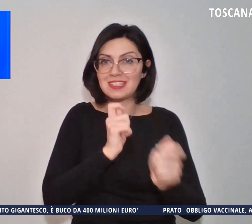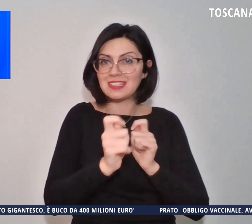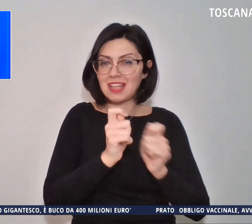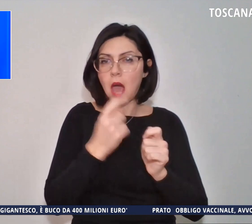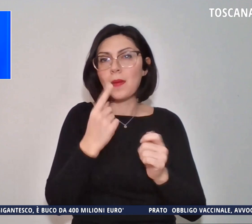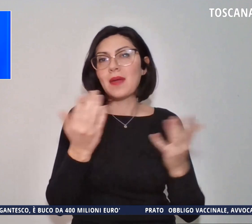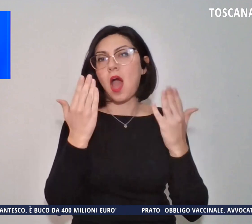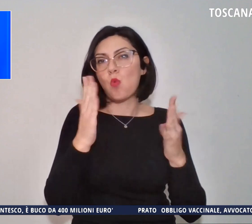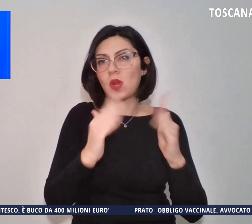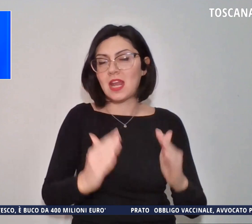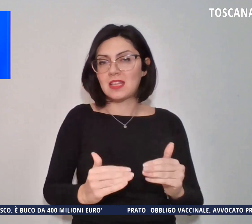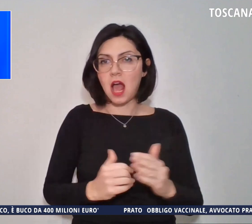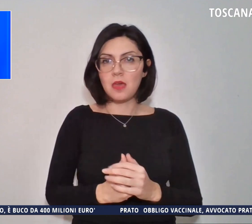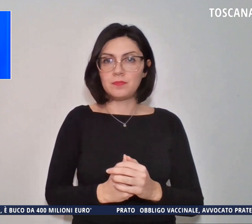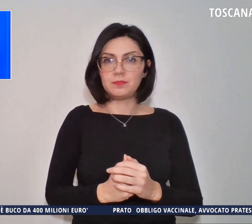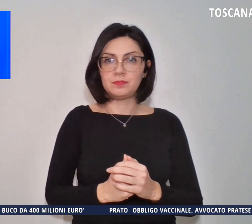Natale.